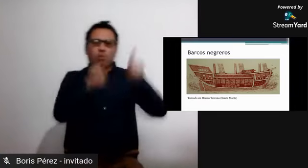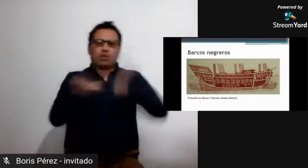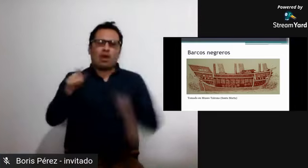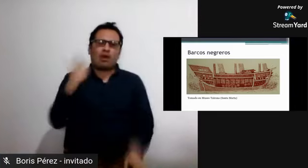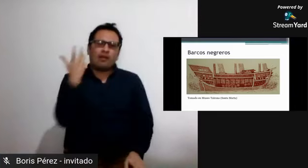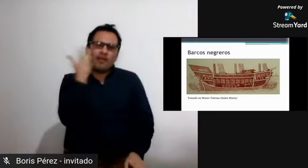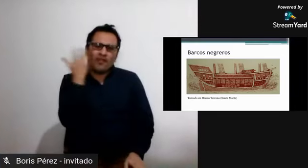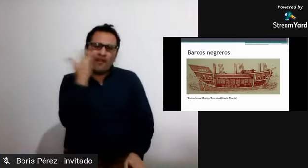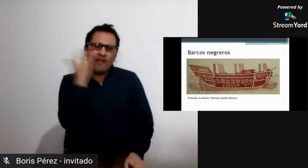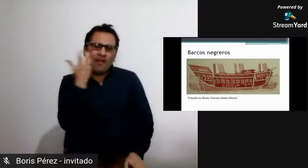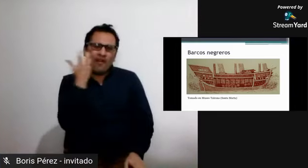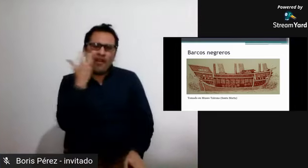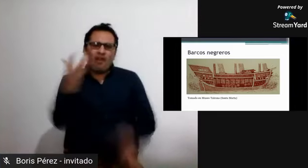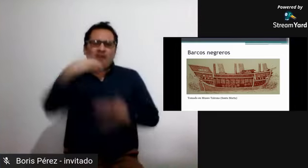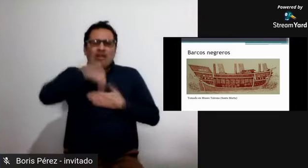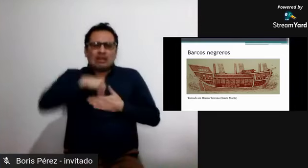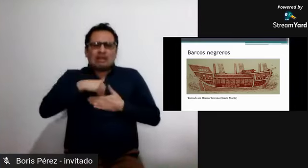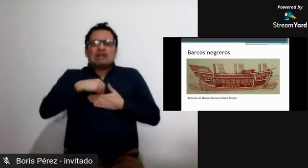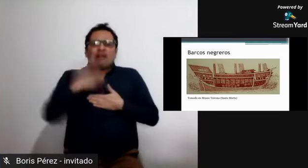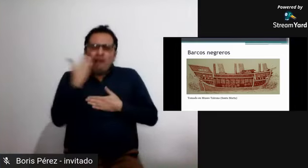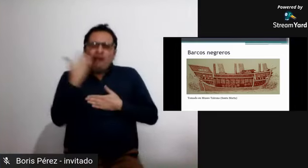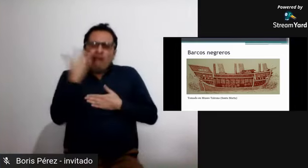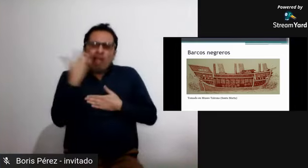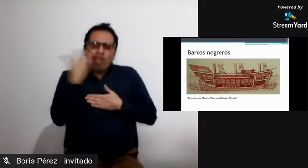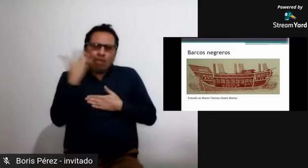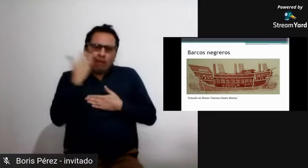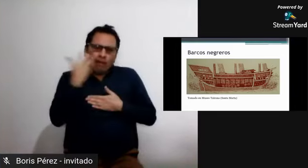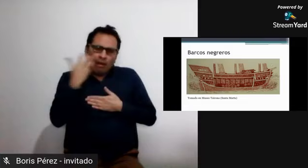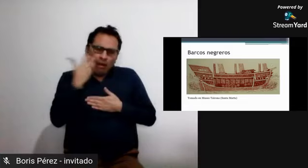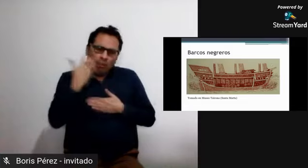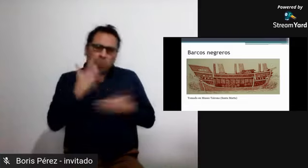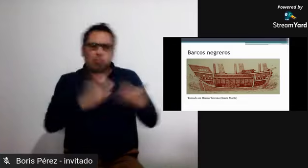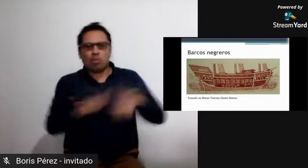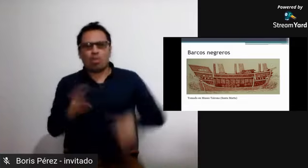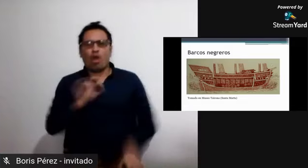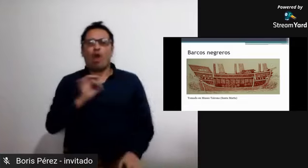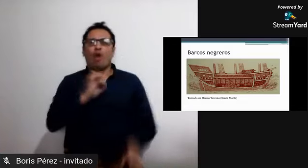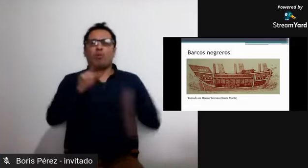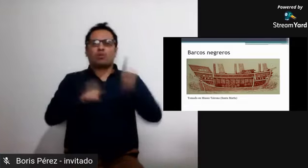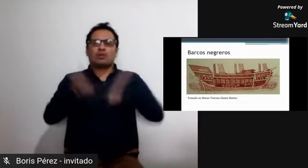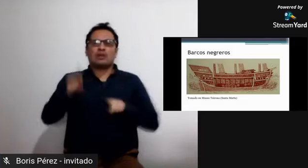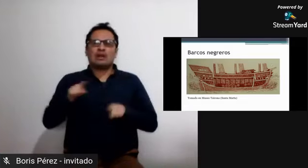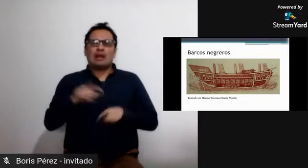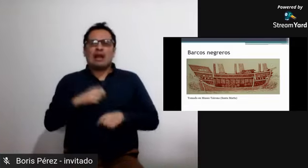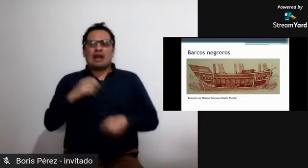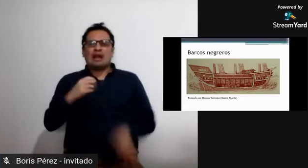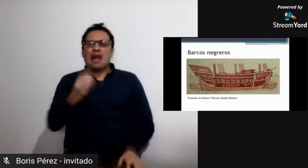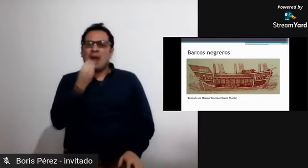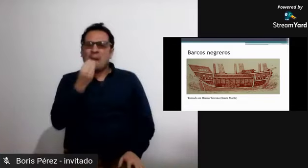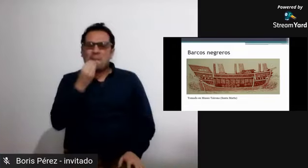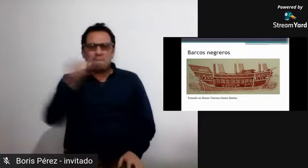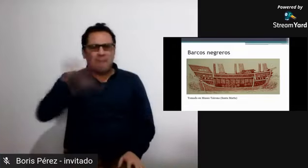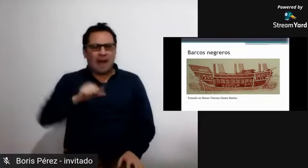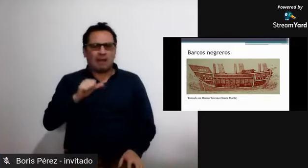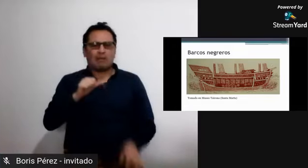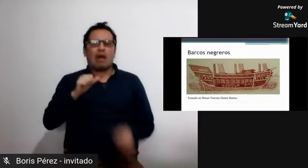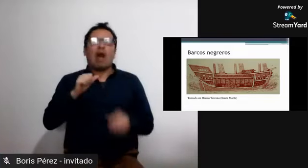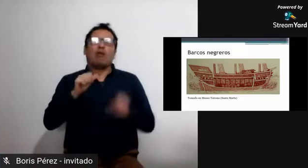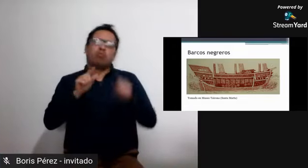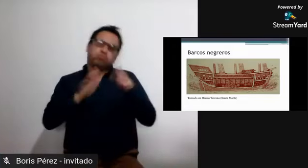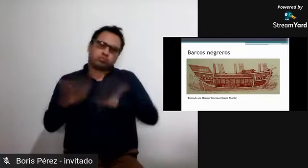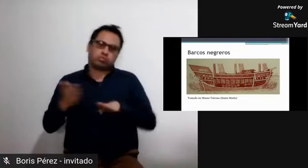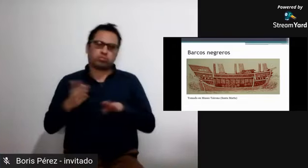misma angustia de no poder comunicarse con los demás algunos incluso en ese tráfico morían enfermos por algunas